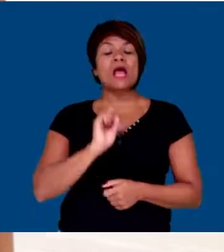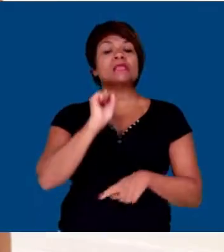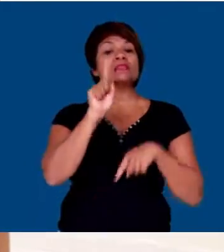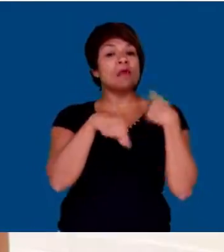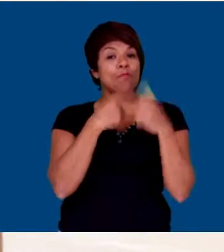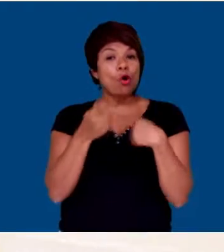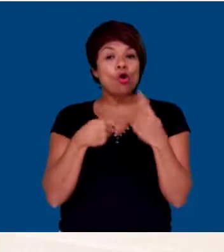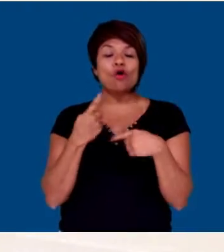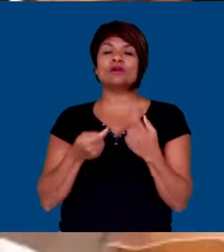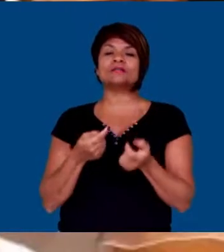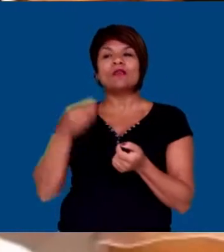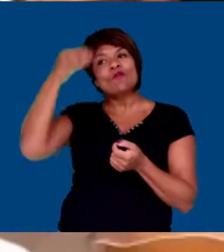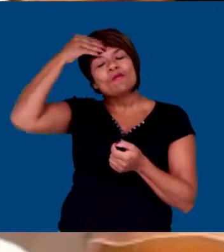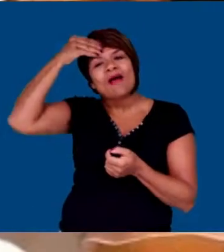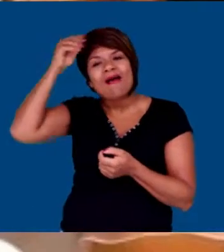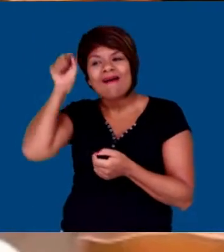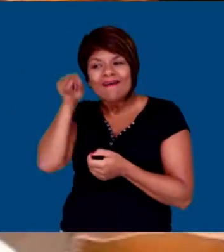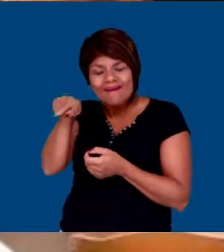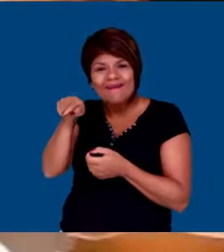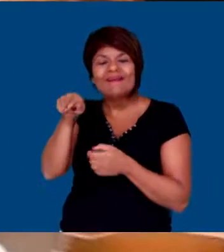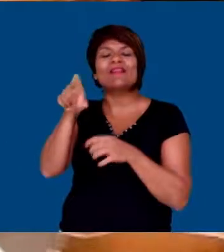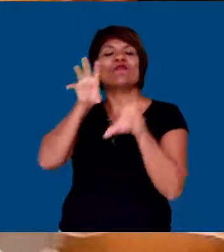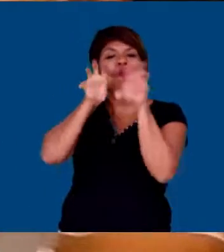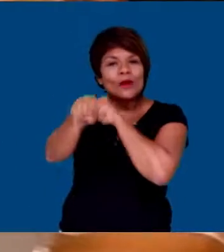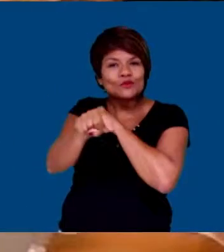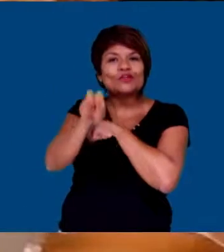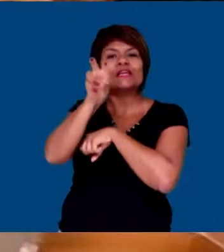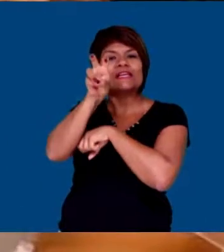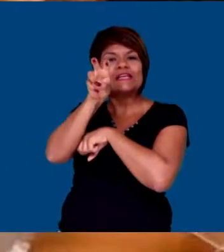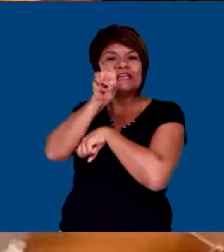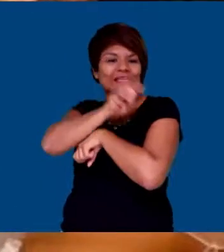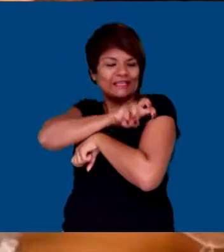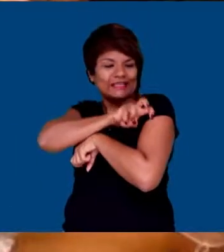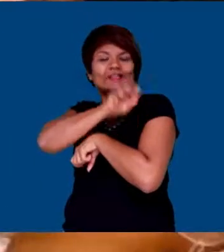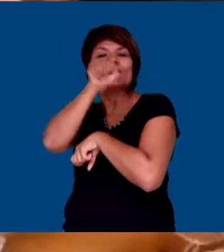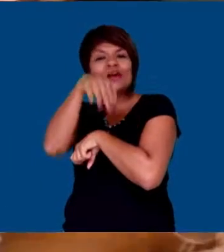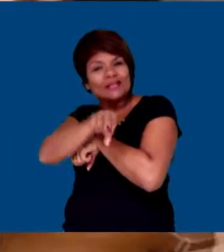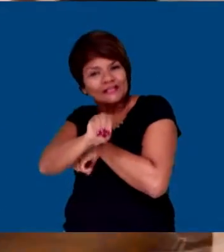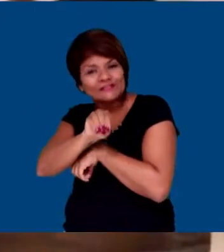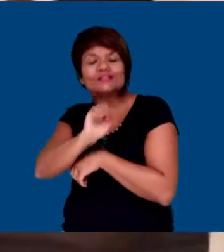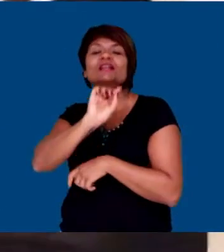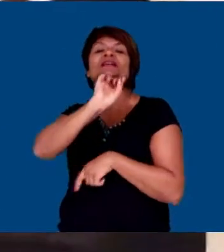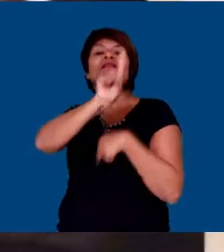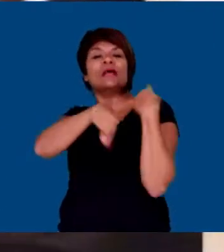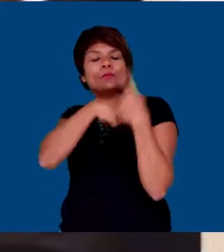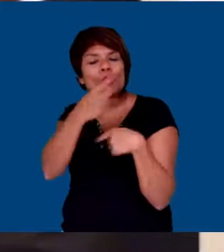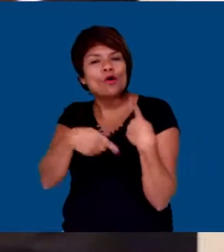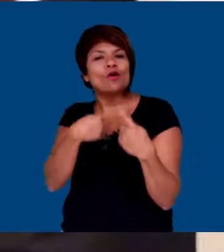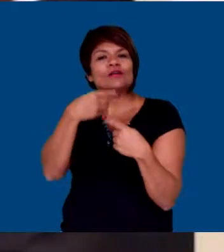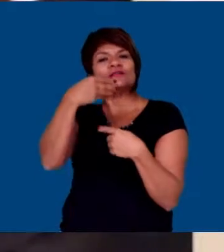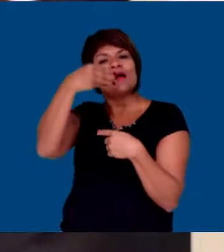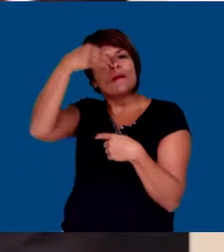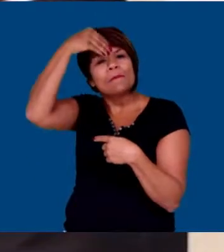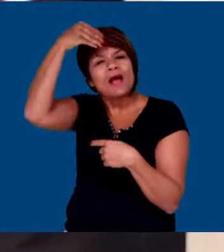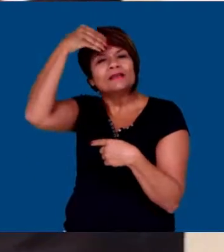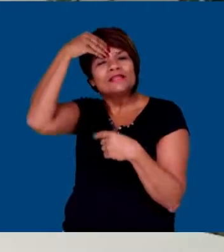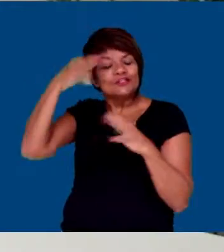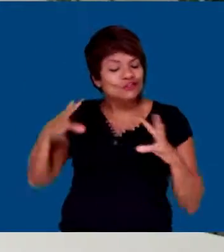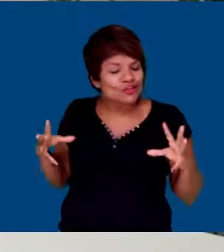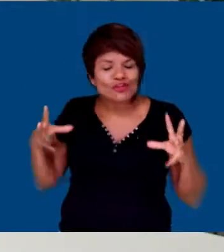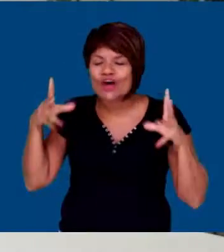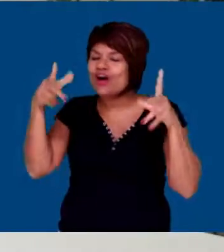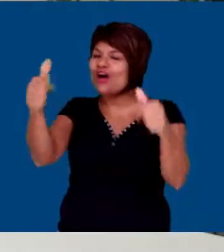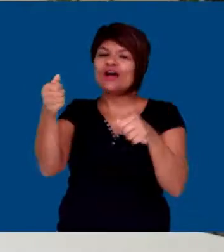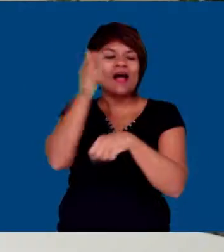Depois ele foi para a ninfo da turma de formandos do quinto ano e se tornou para a ninfo,